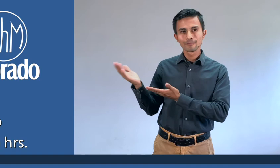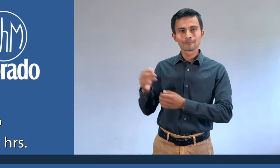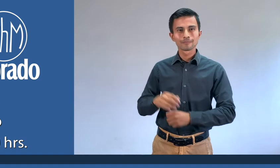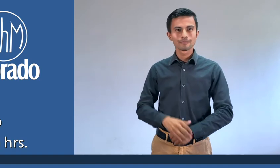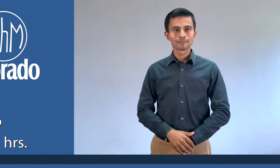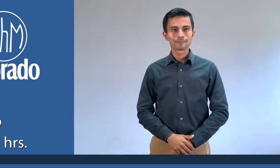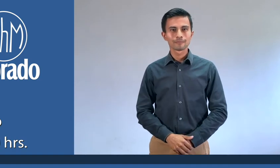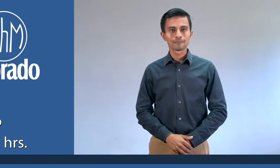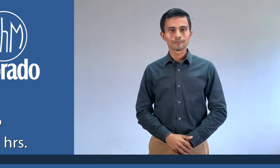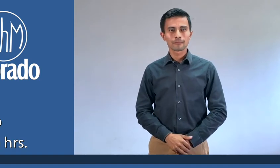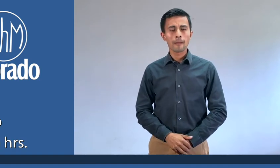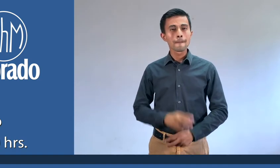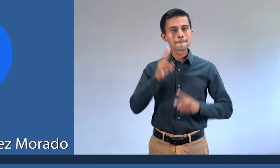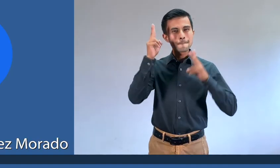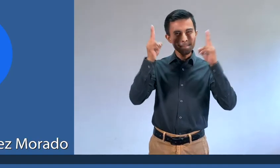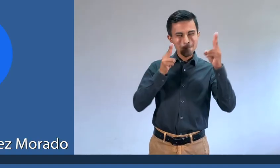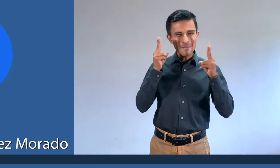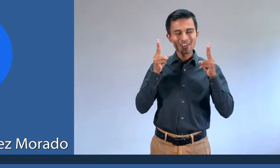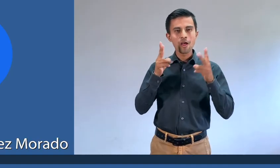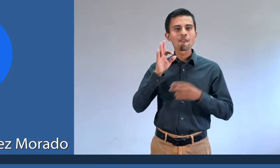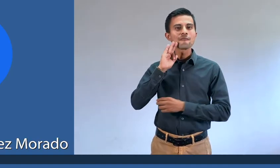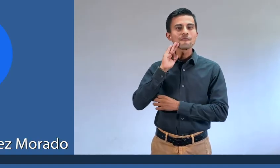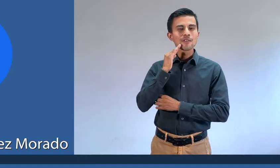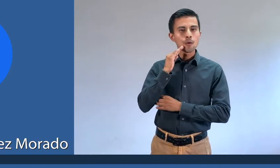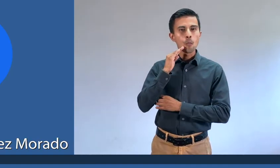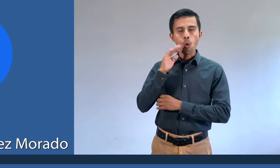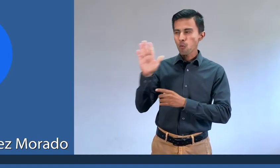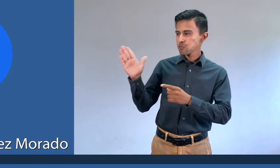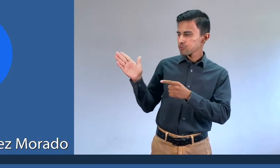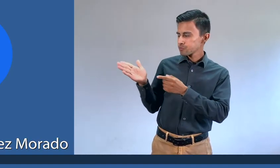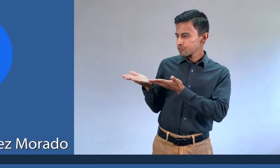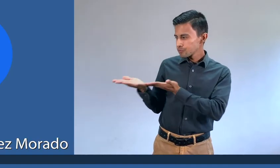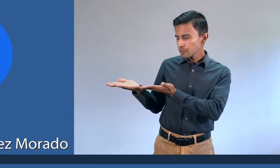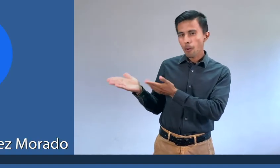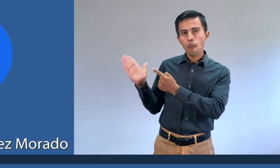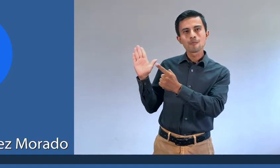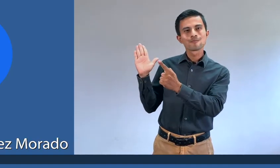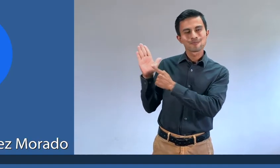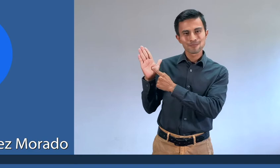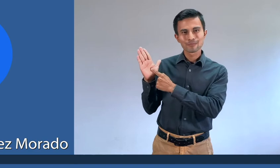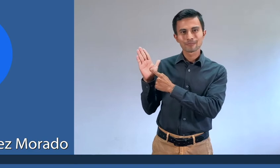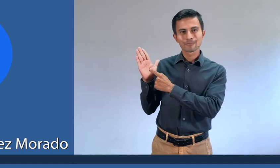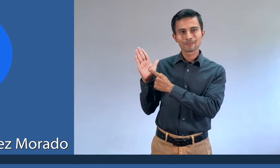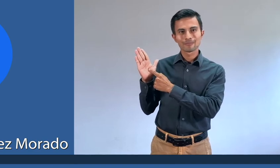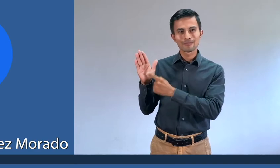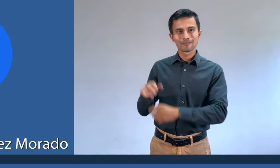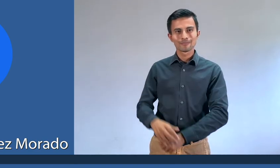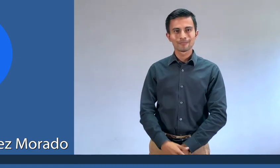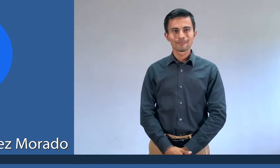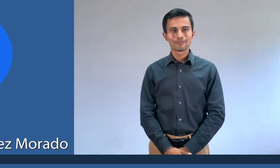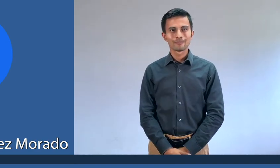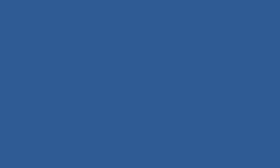.30 horas. Visita nuestra página en Facebook, Museo José y Tomás Chávez Morado.